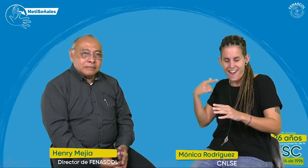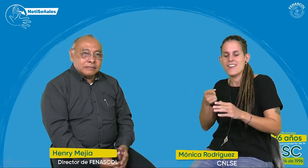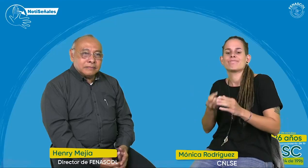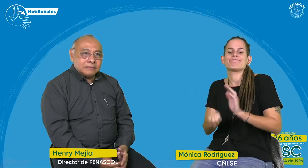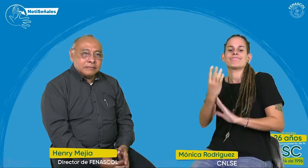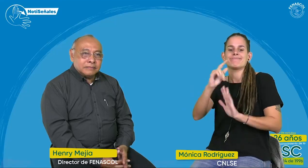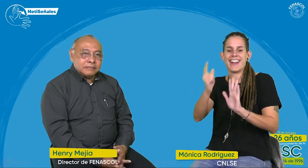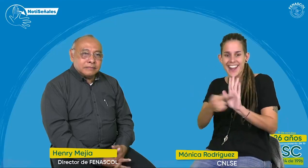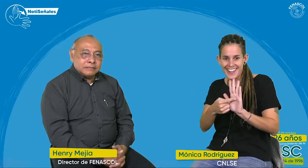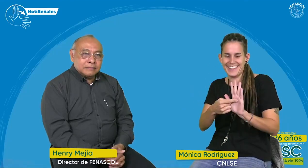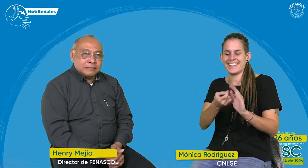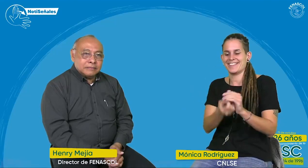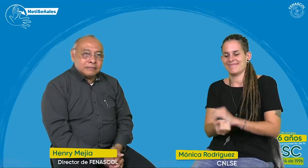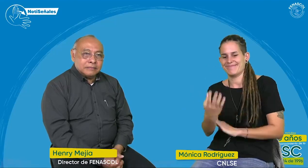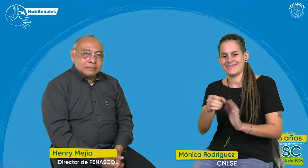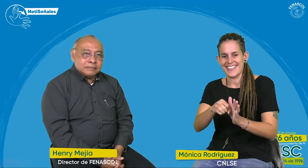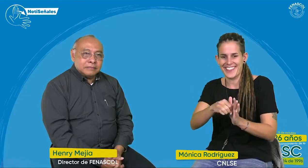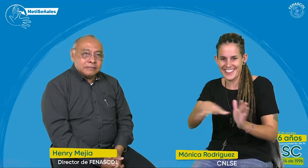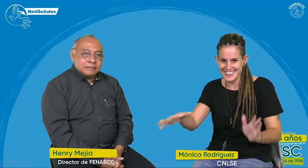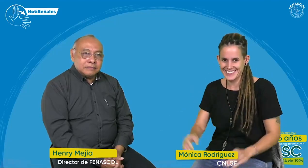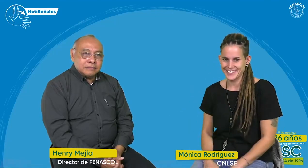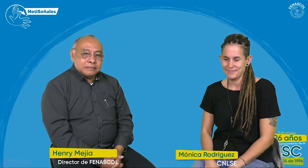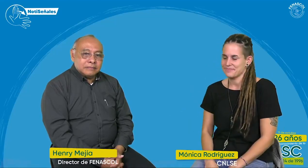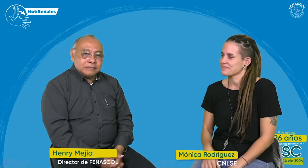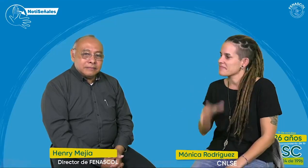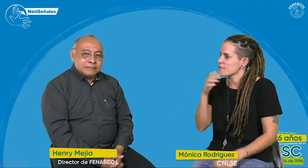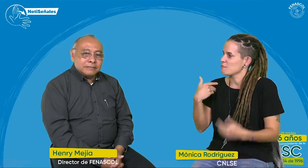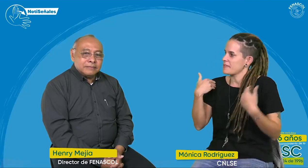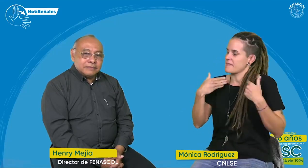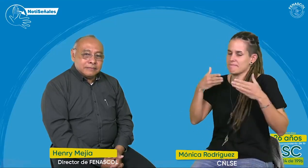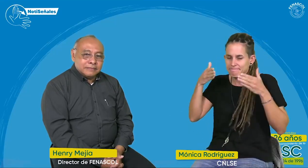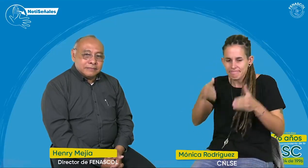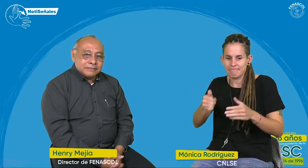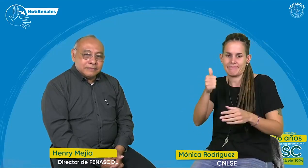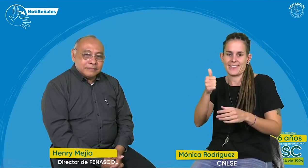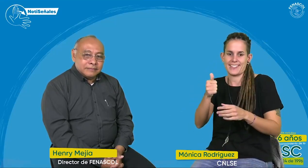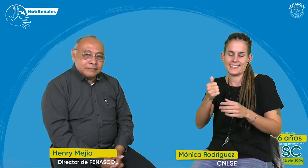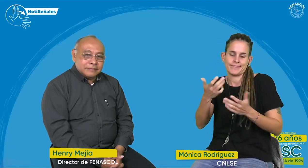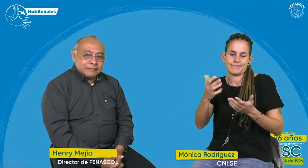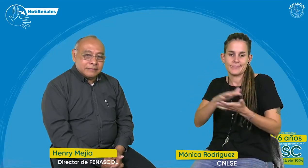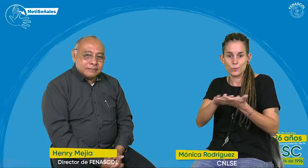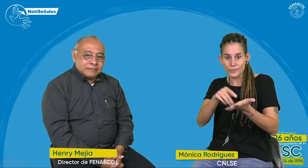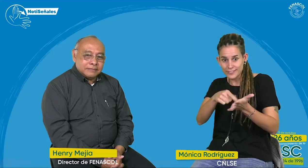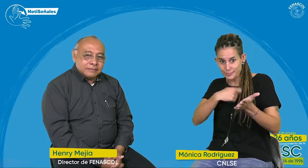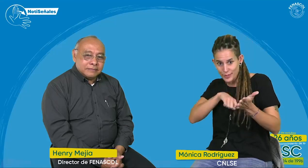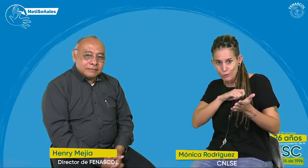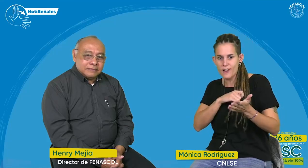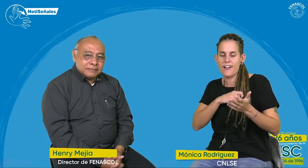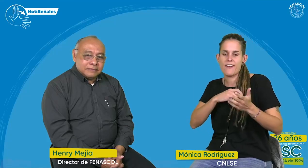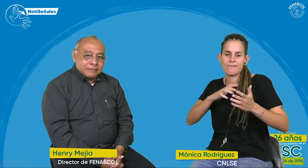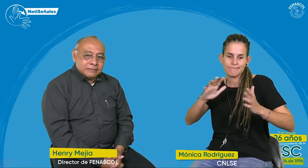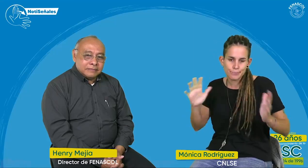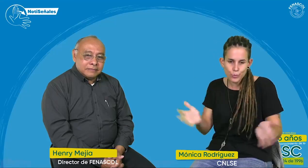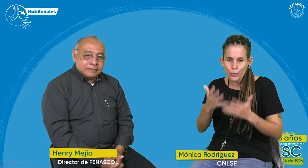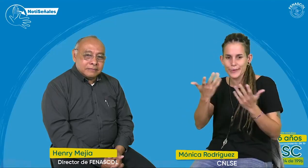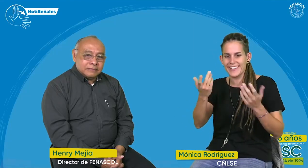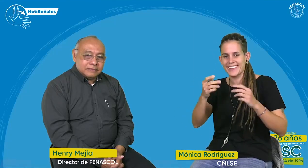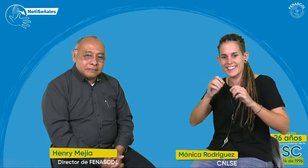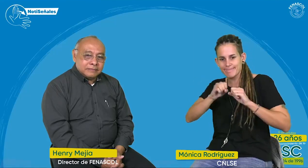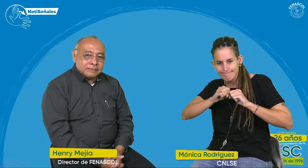en áreas tan sensibles como la planificación lingüística. Personalmente me ocupo en el centro, o el